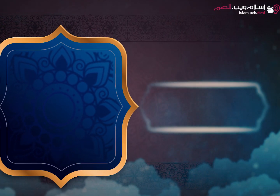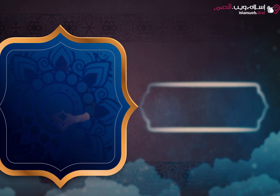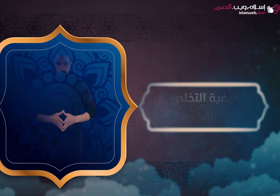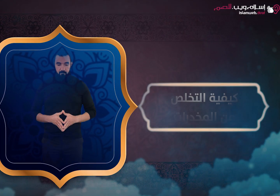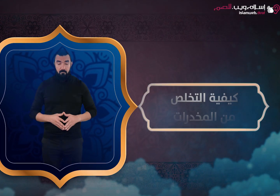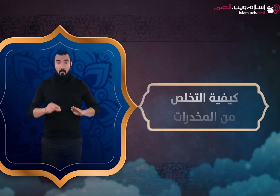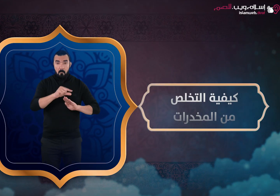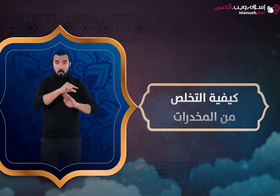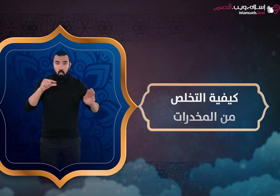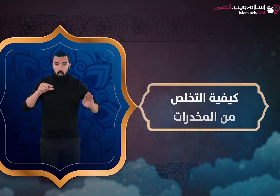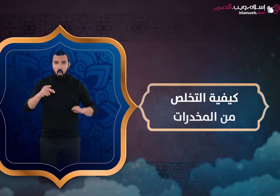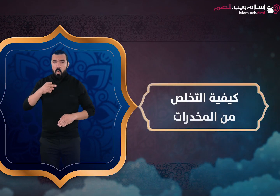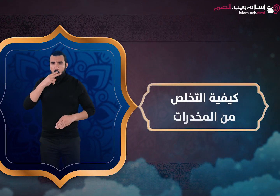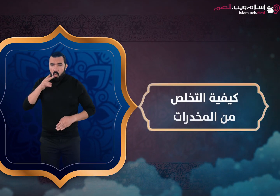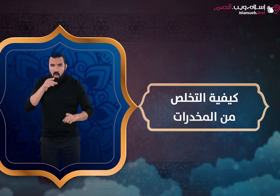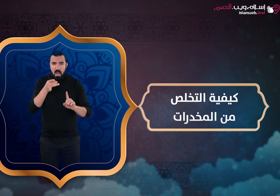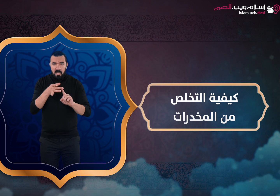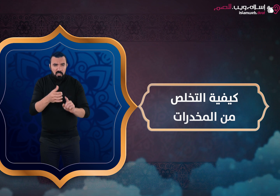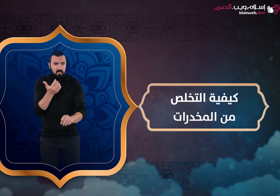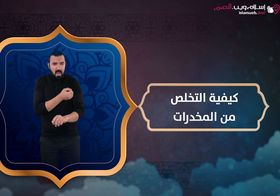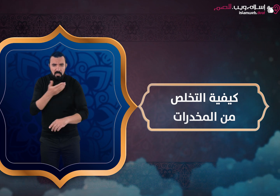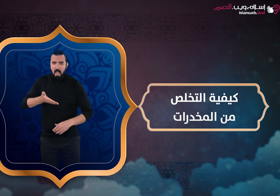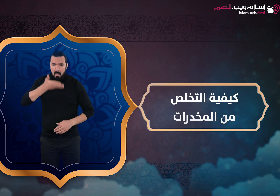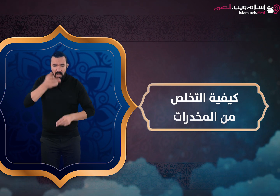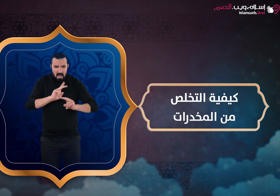كيفية التخلص من المخدرات